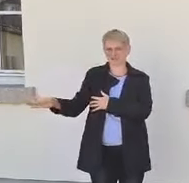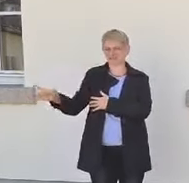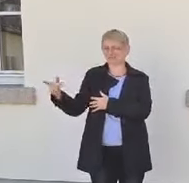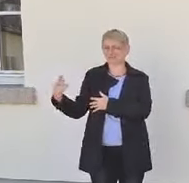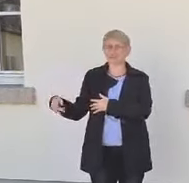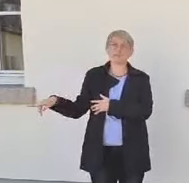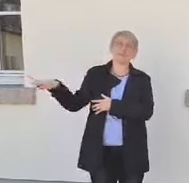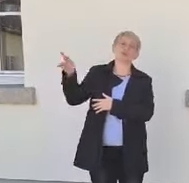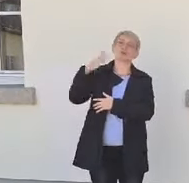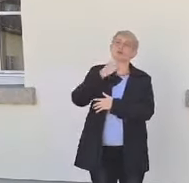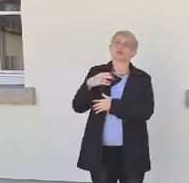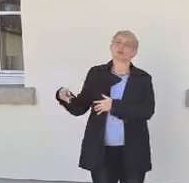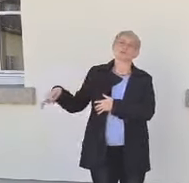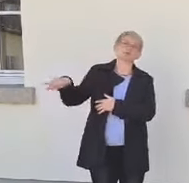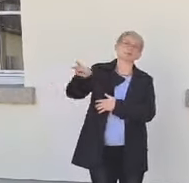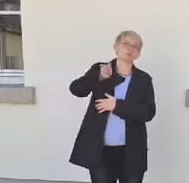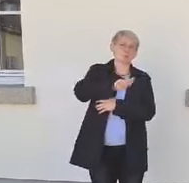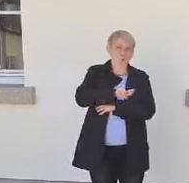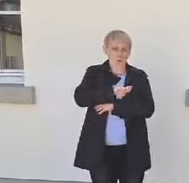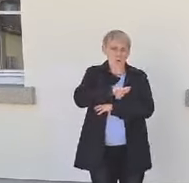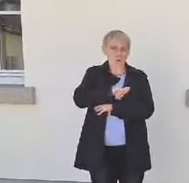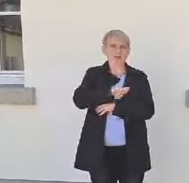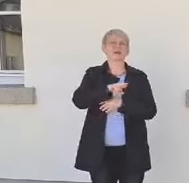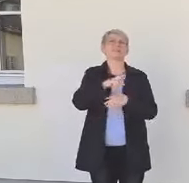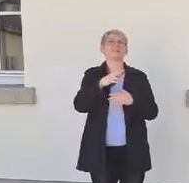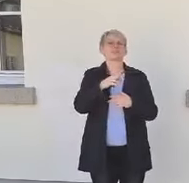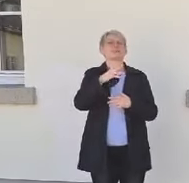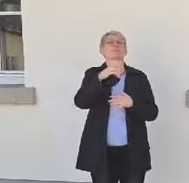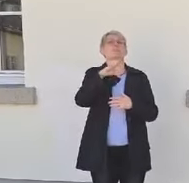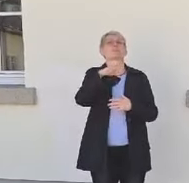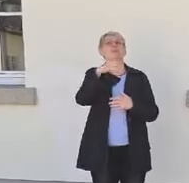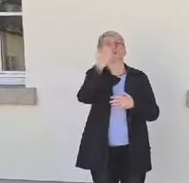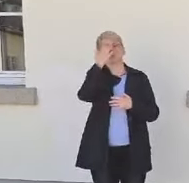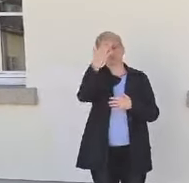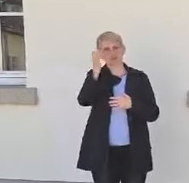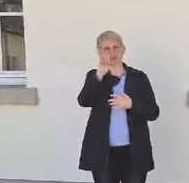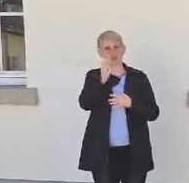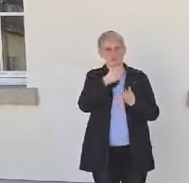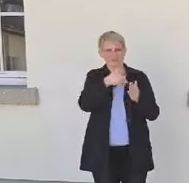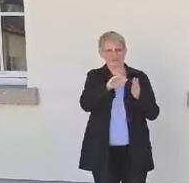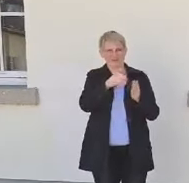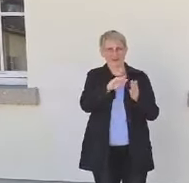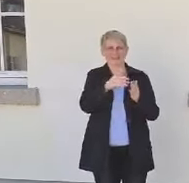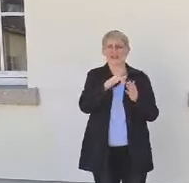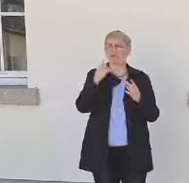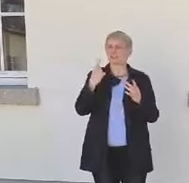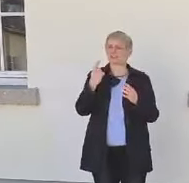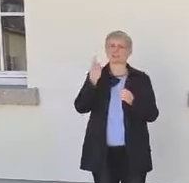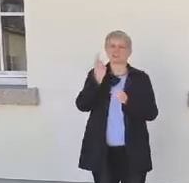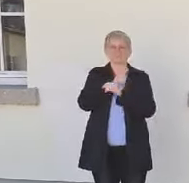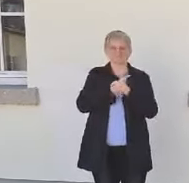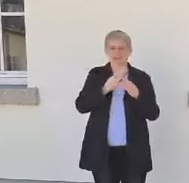für jüdische Mitbürger, wie es eben David Ludwig Bloch einer war und so verlor er seinen Studienplatz.